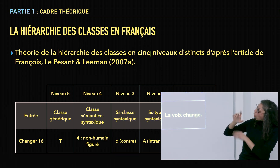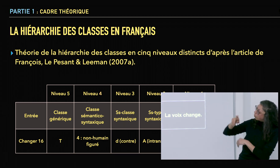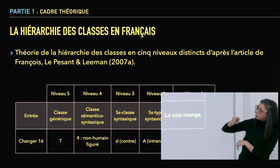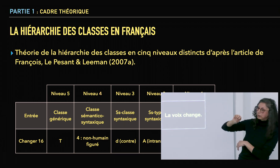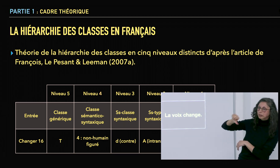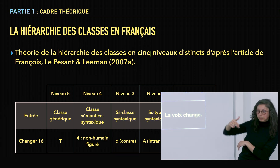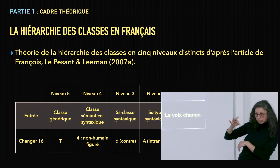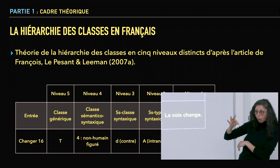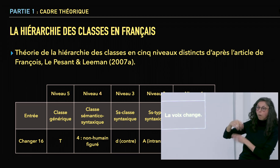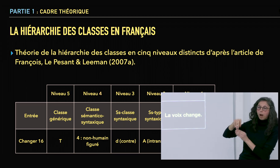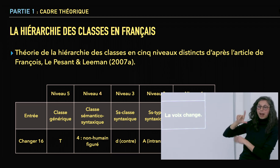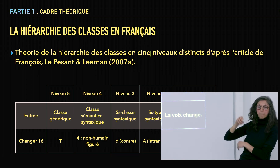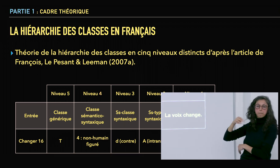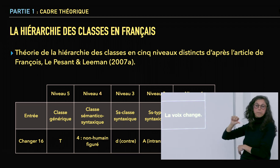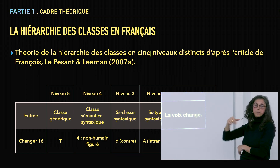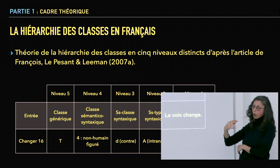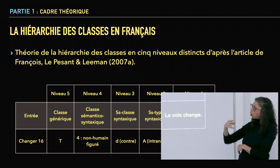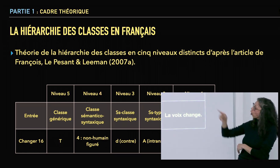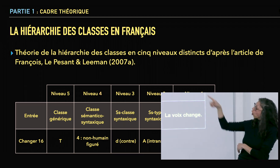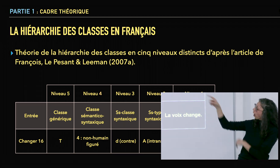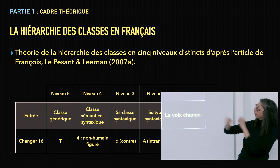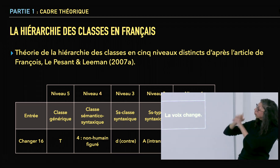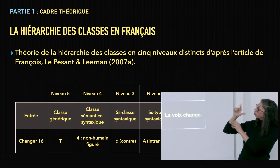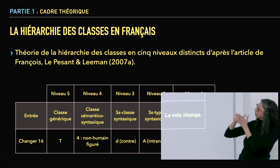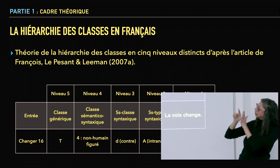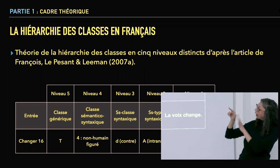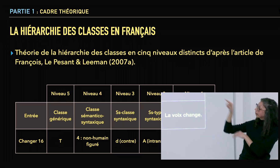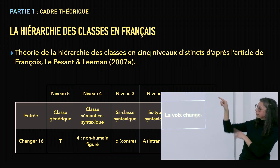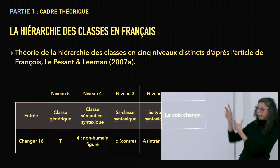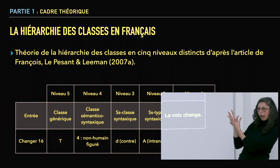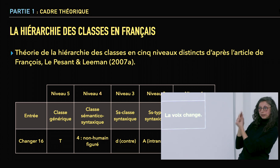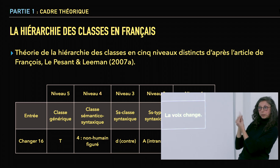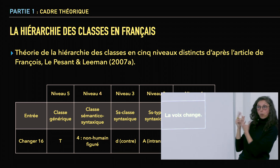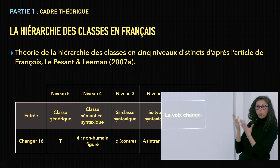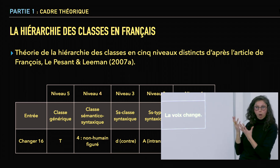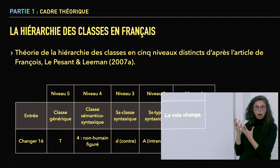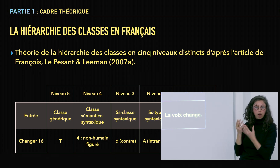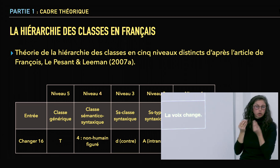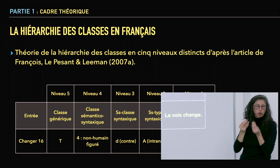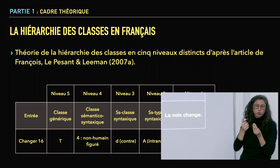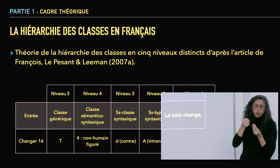de la linguistique générale qui vient de François Lepesan et Liman.